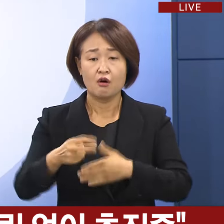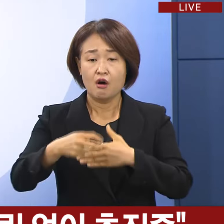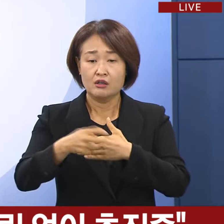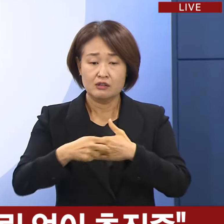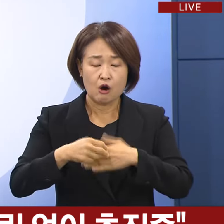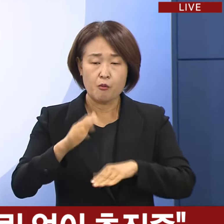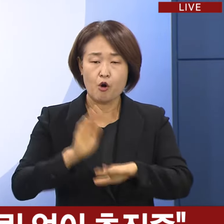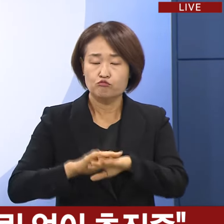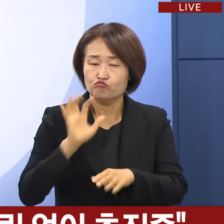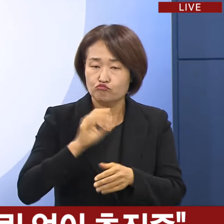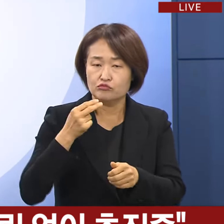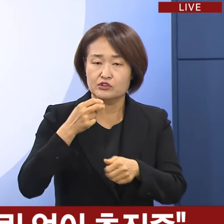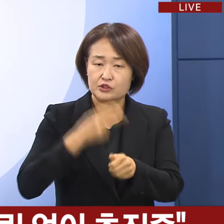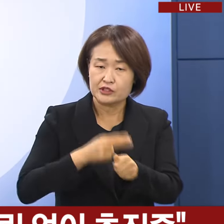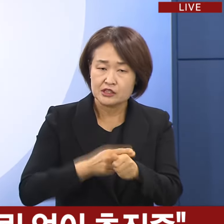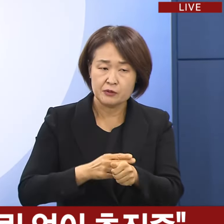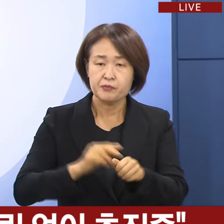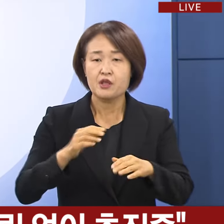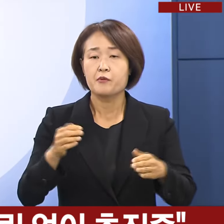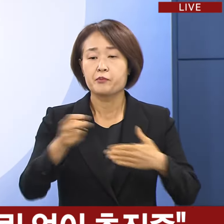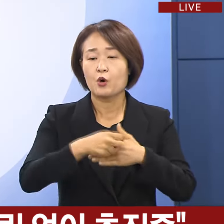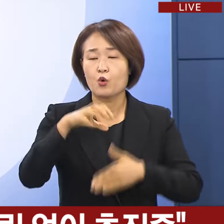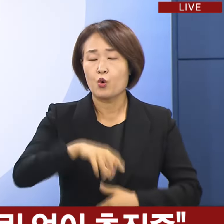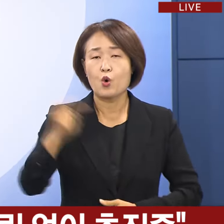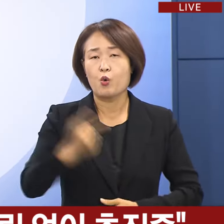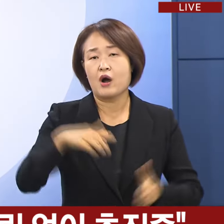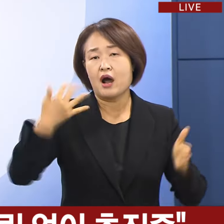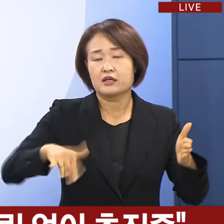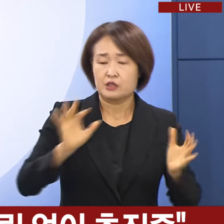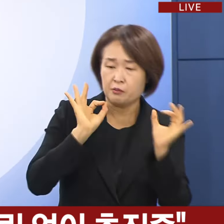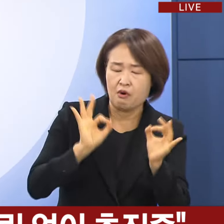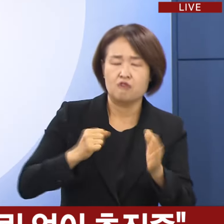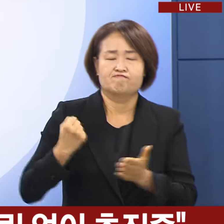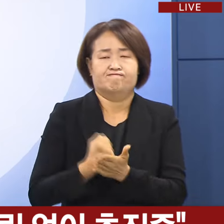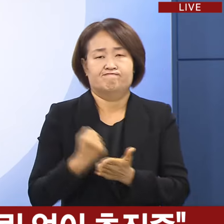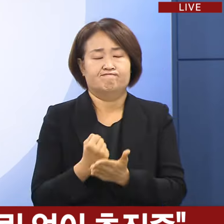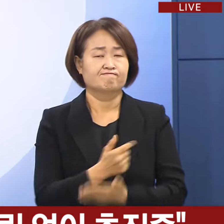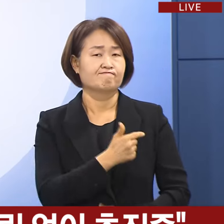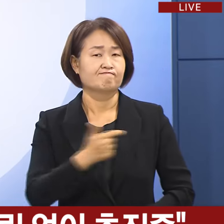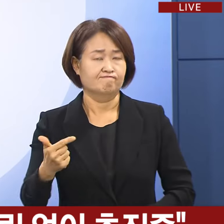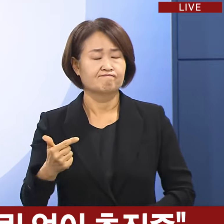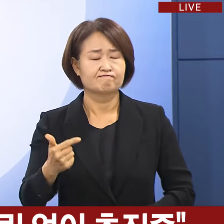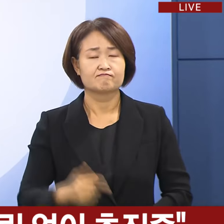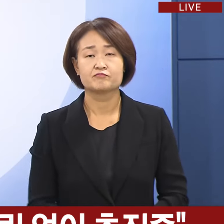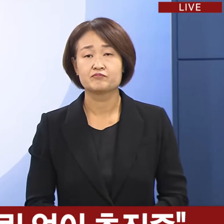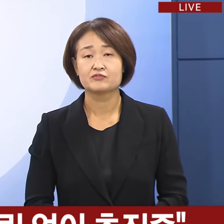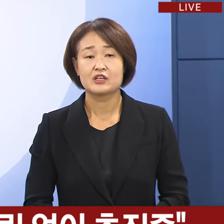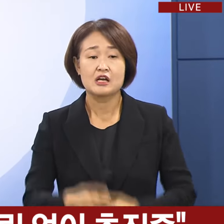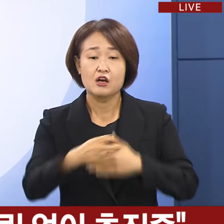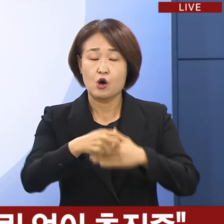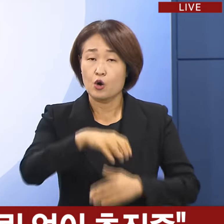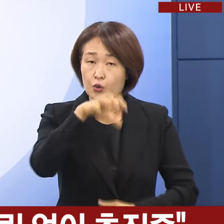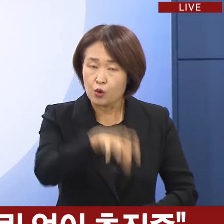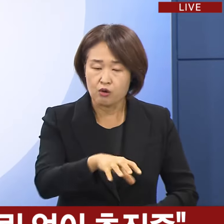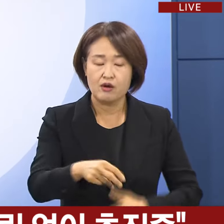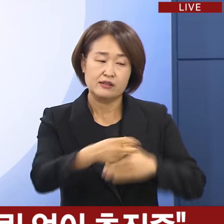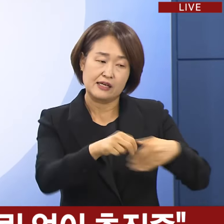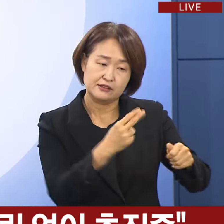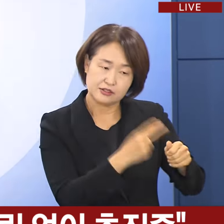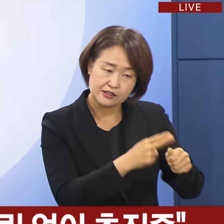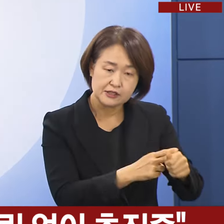의료현장으로 돌아오지 않고 있어 안타까워하고 계십니다. 현장의 의사,